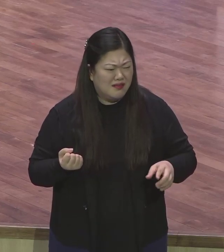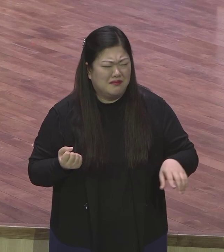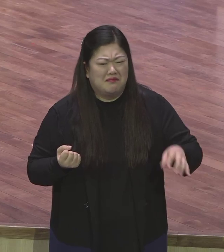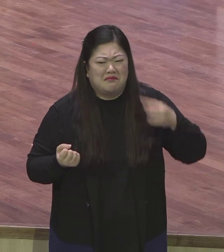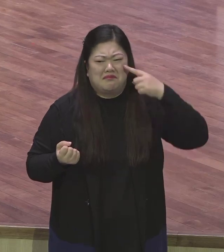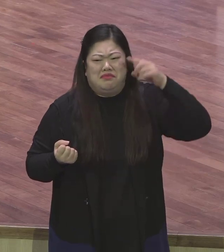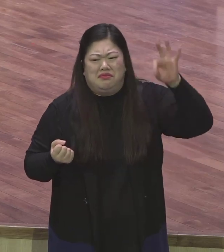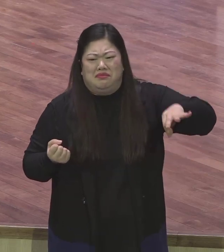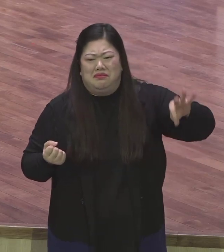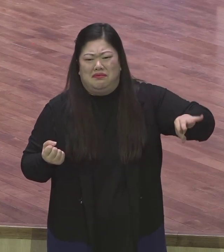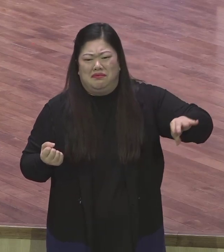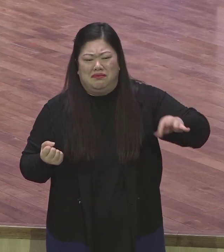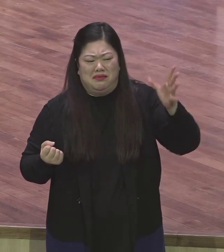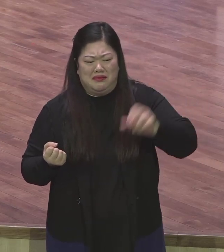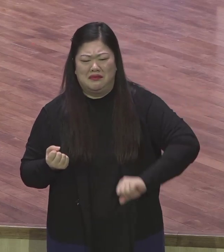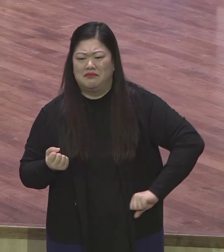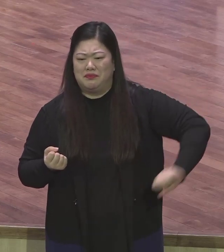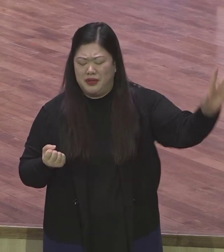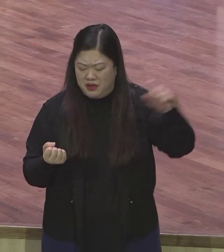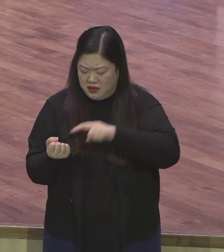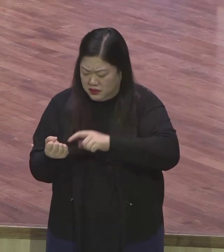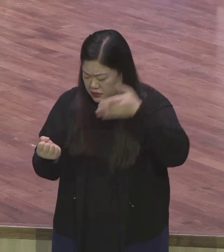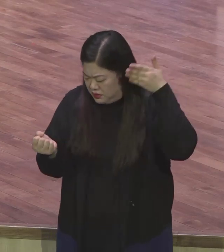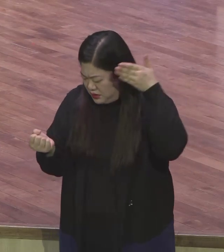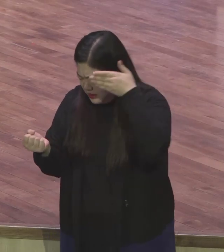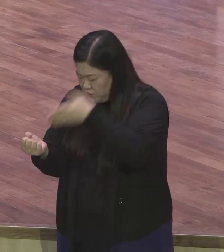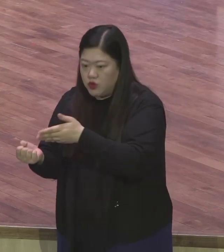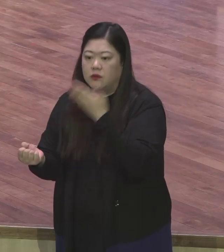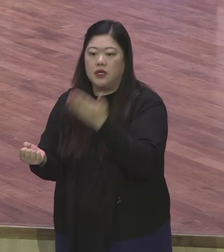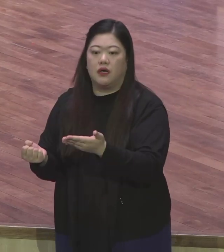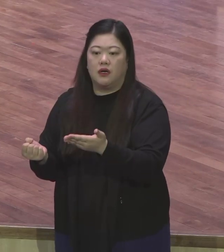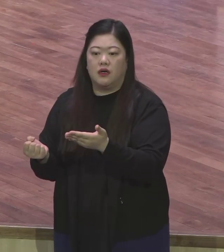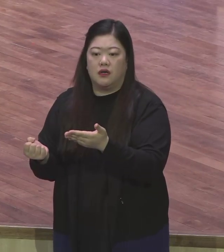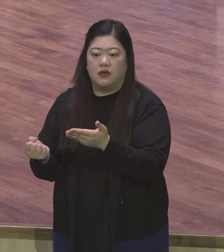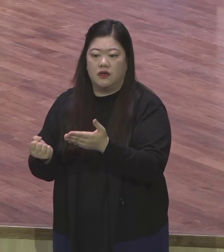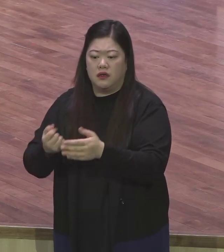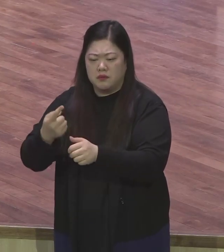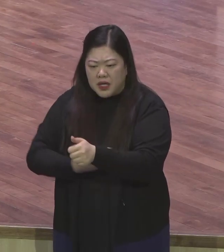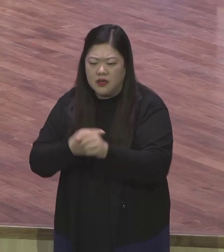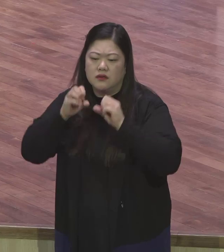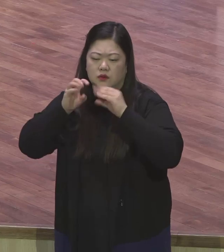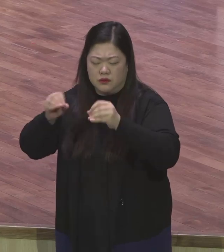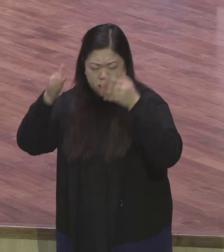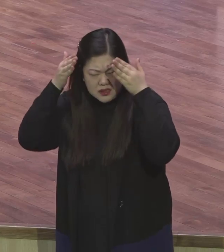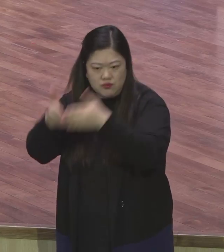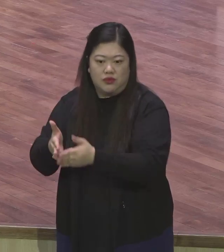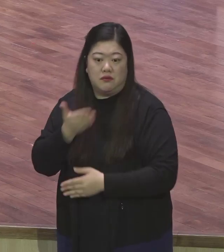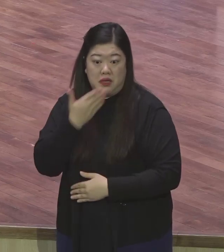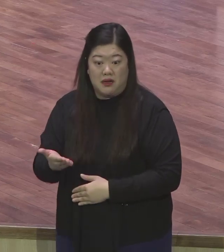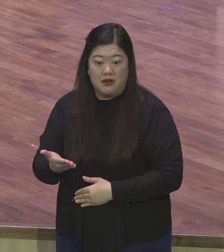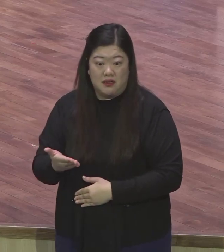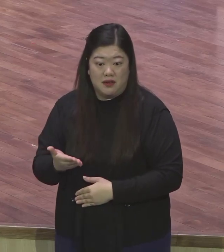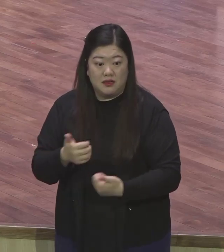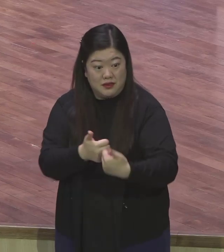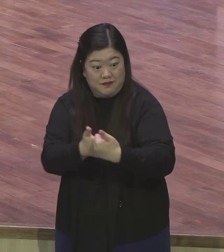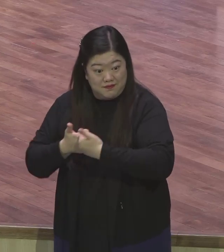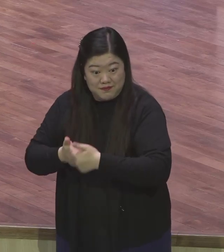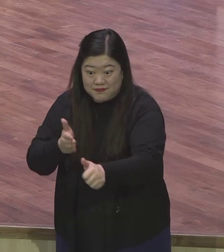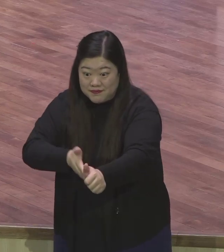영생의 축복 속으로 들어가는 차원이 다른 삶을 사게 될 줄 믿으시기 바랍니다. 오늘